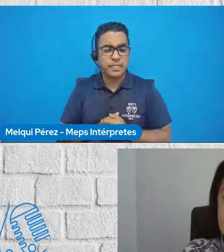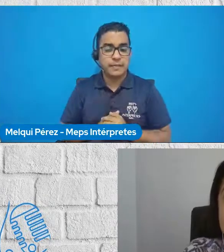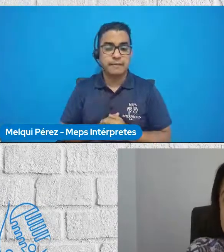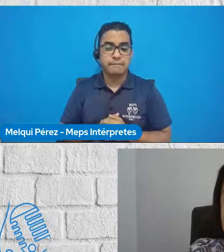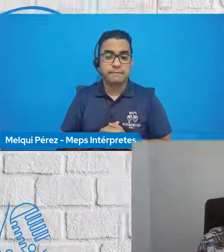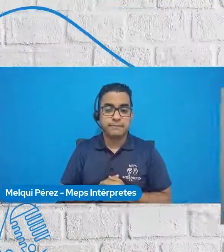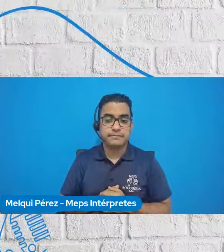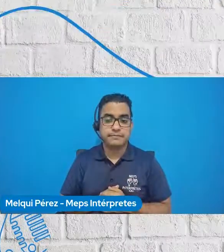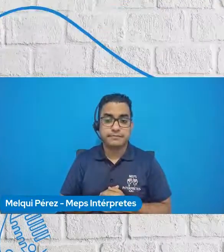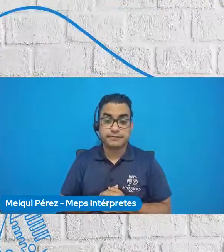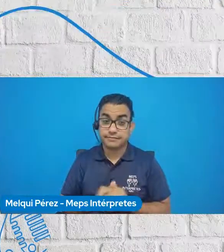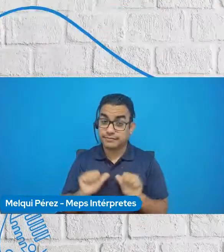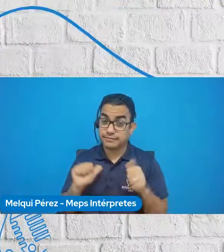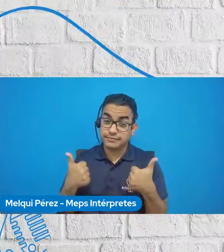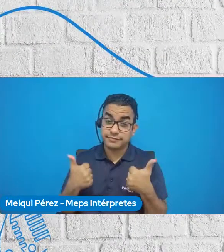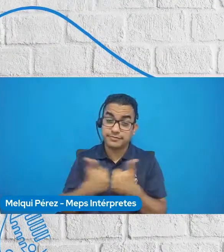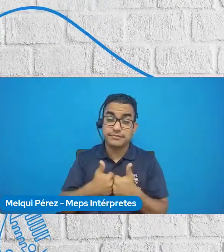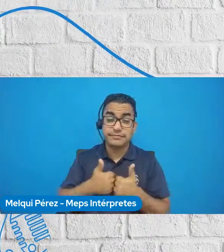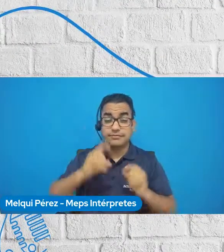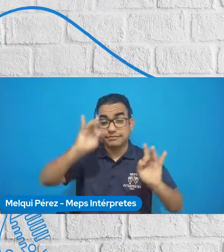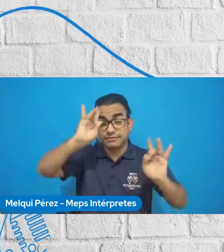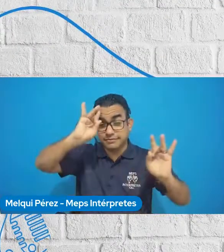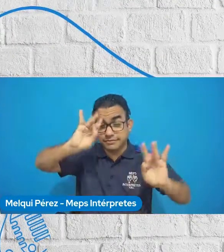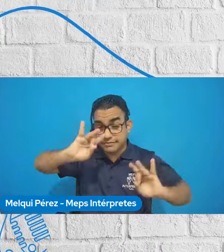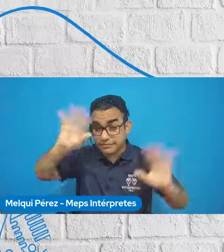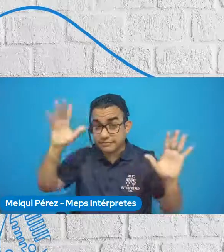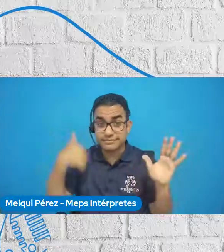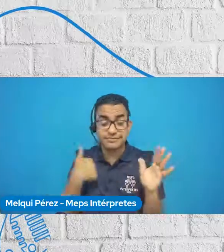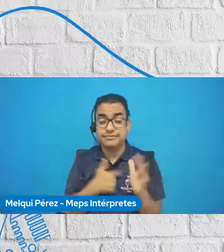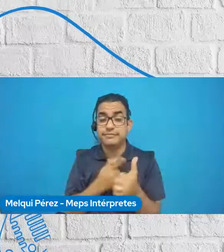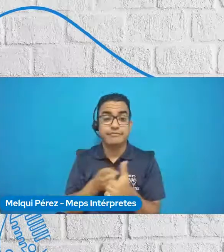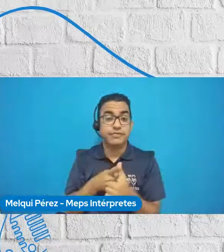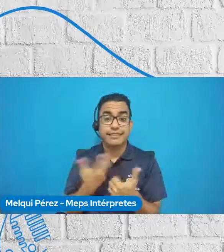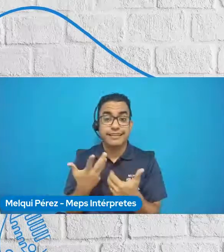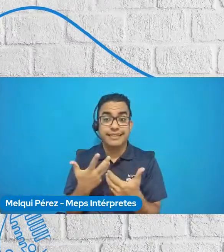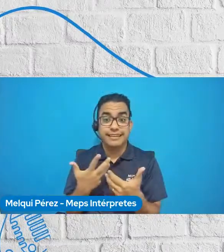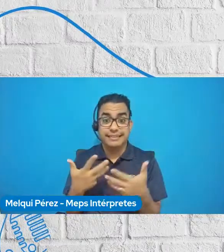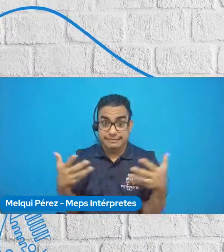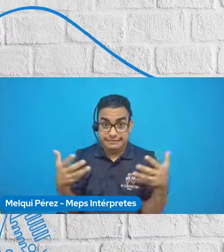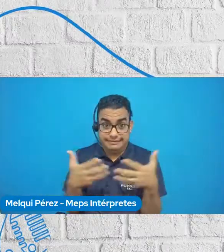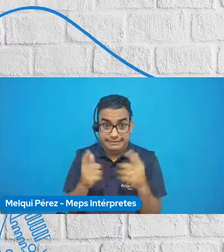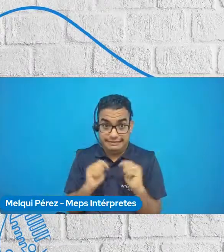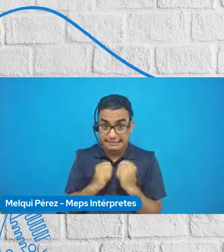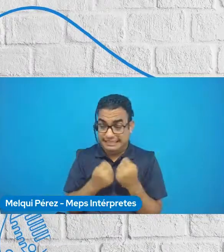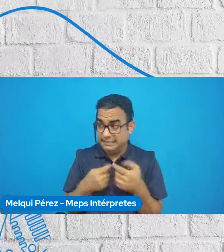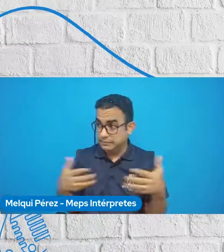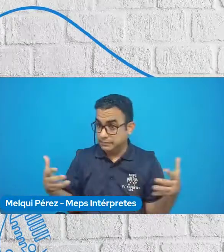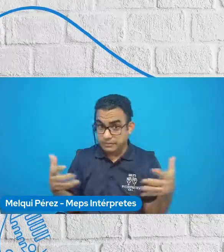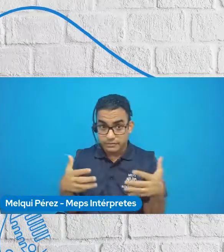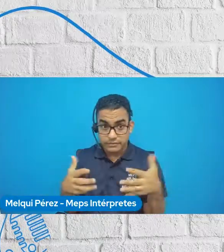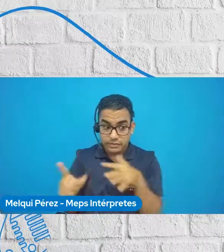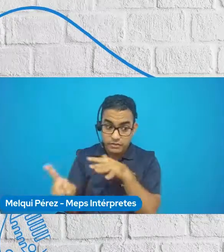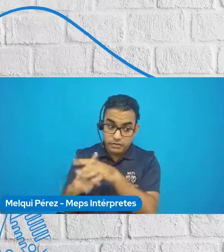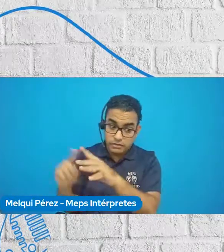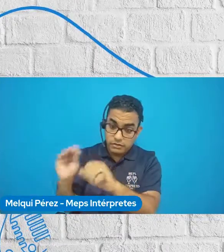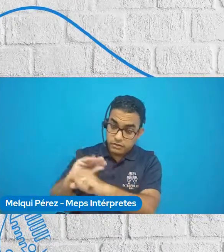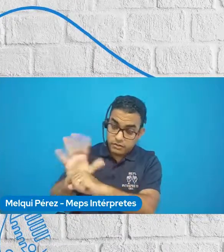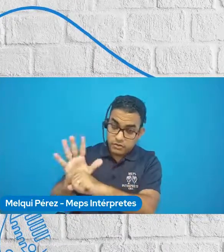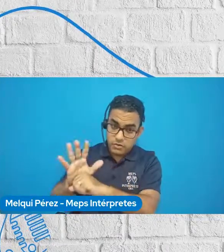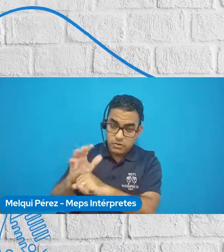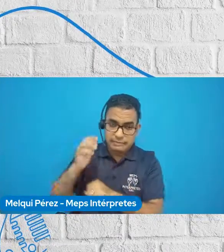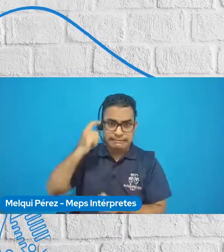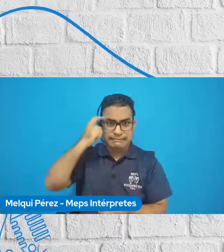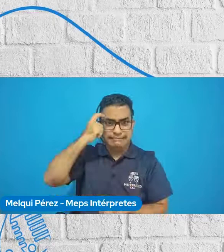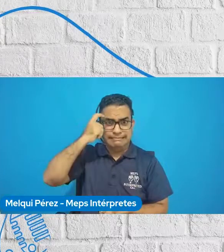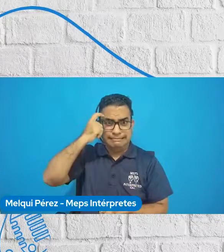Los retos mayores que tuvimos como equipo, primero fue dentro del propio equipo para adaptarnos de la manera personal y también las